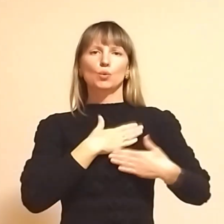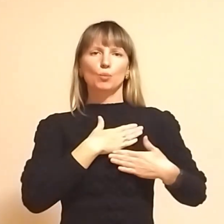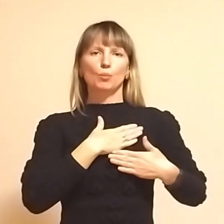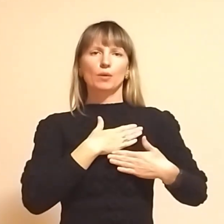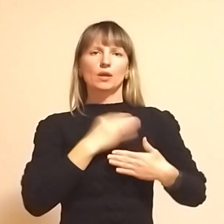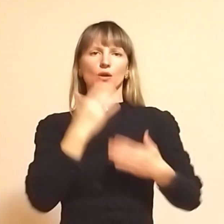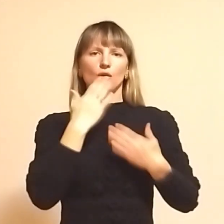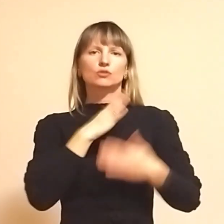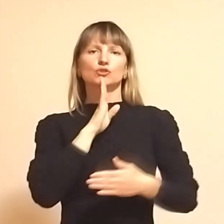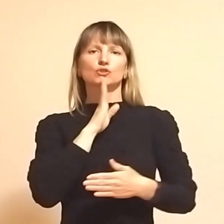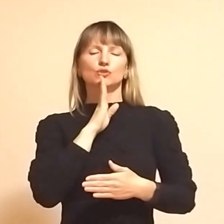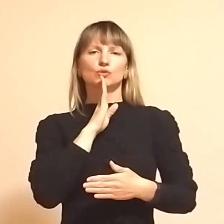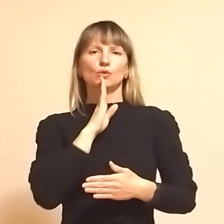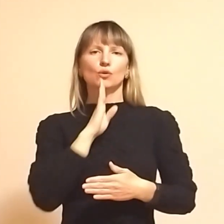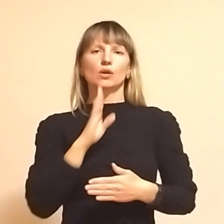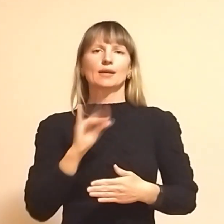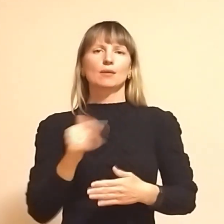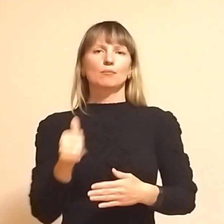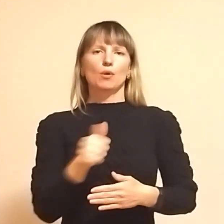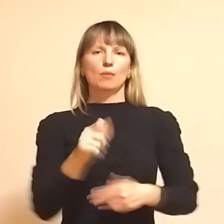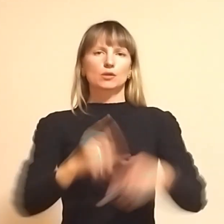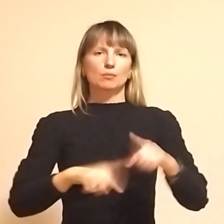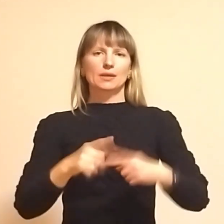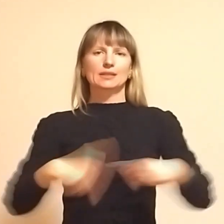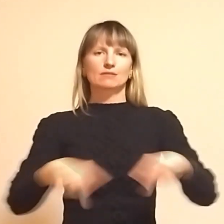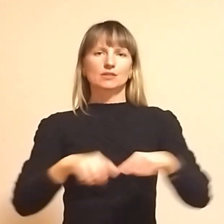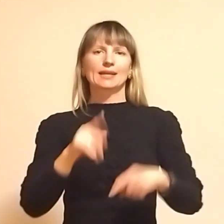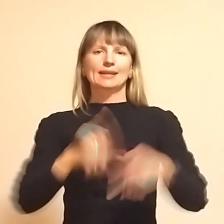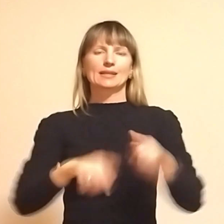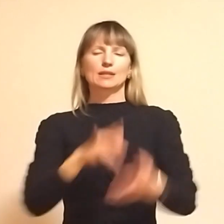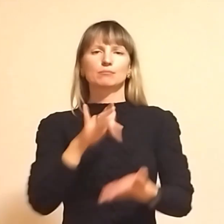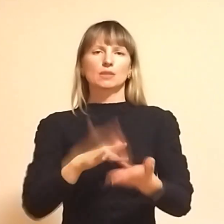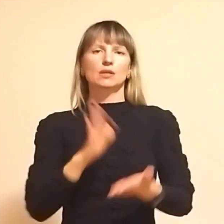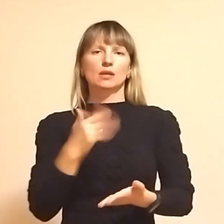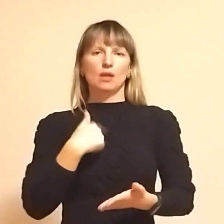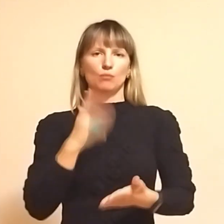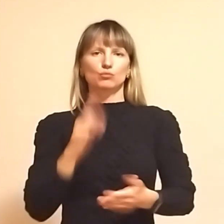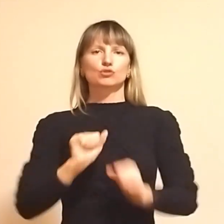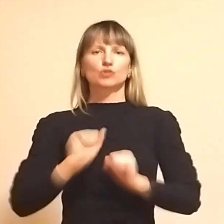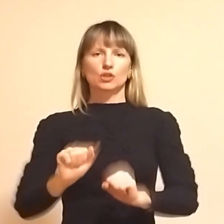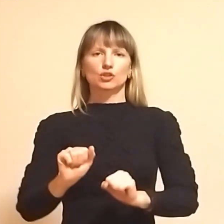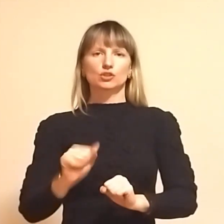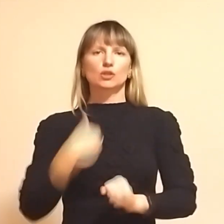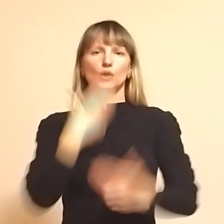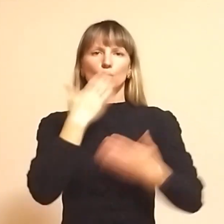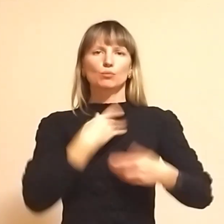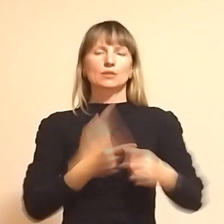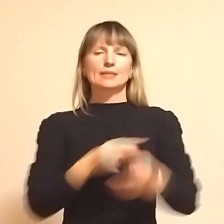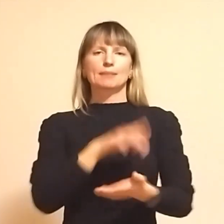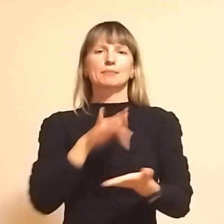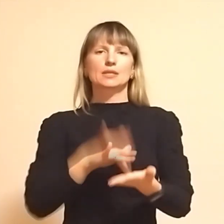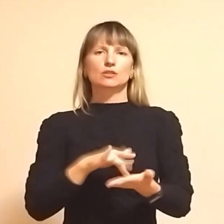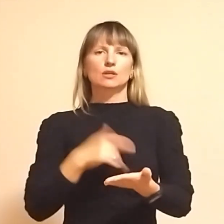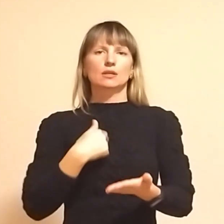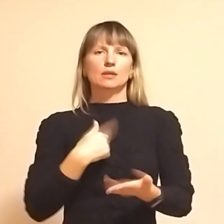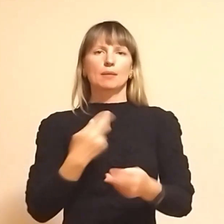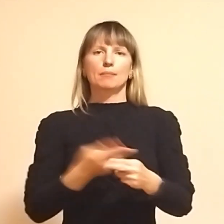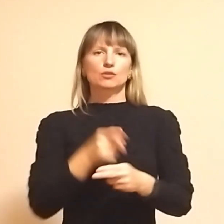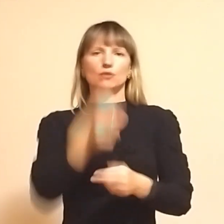коханих жінок, ну і, по-перше, батьківщину. І рідне місто я буду захищати, звісно. Я люблю це місто, я без нього не можу.